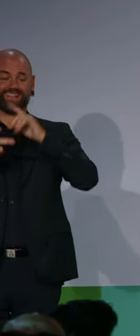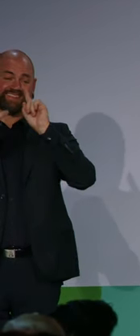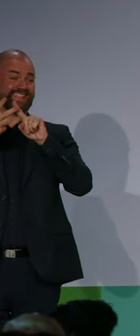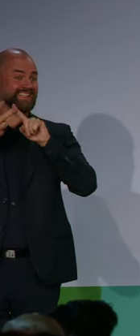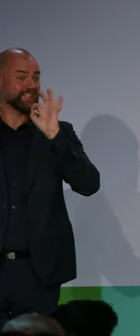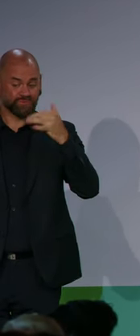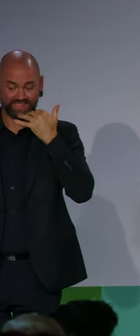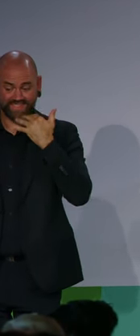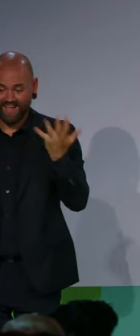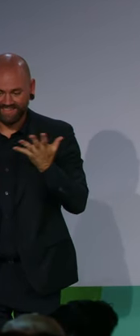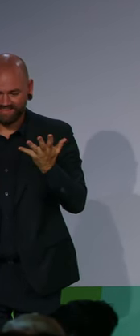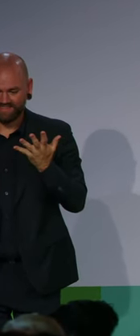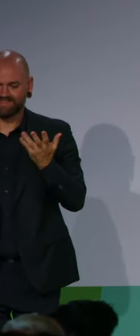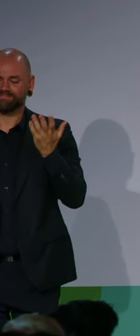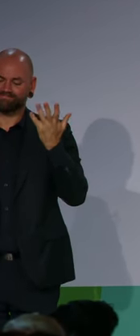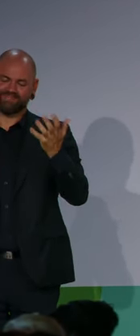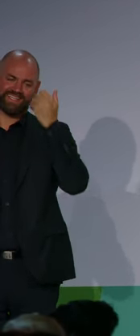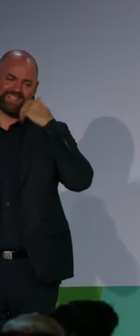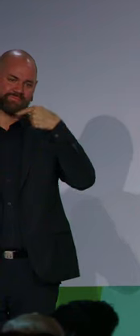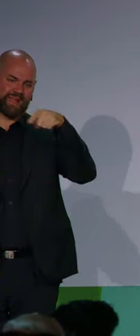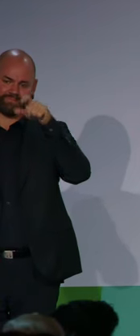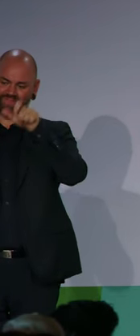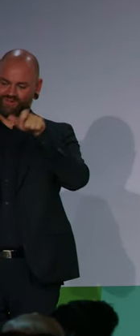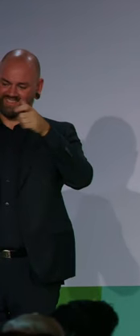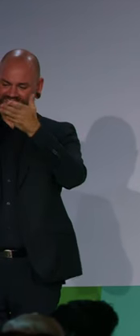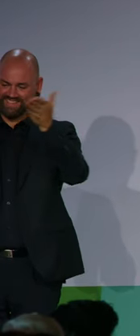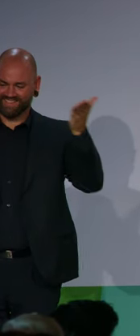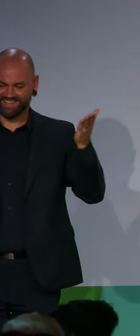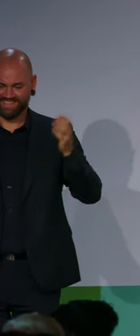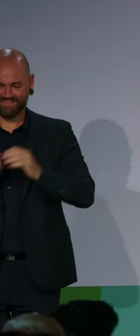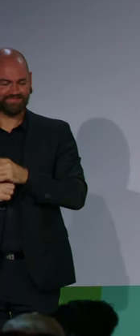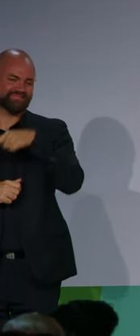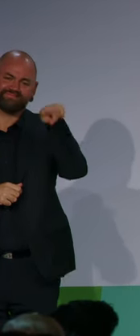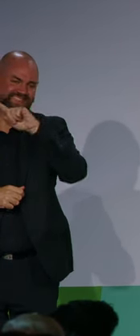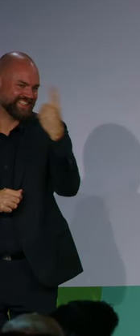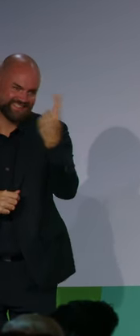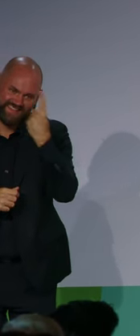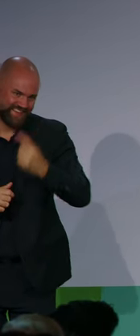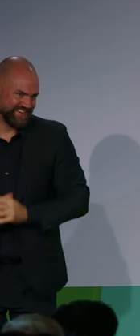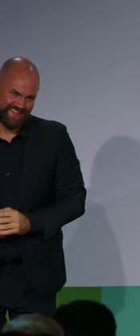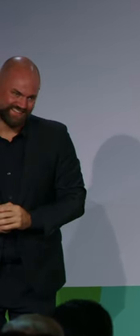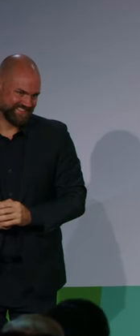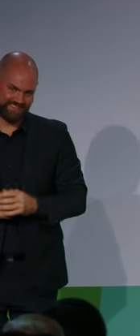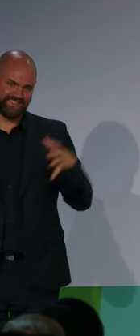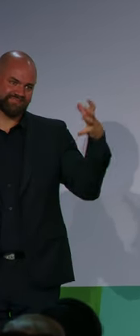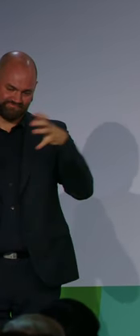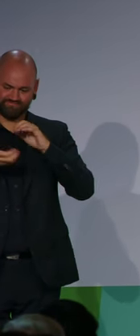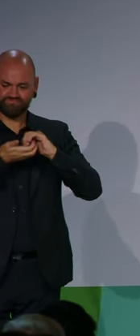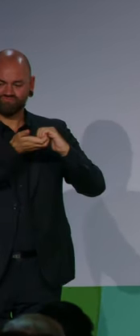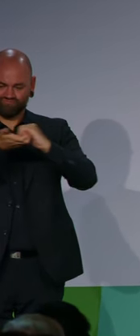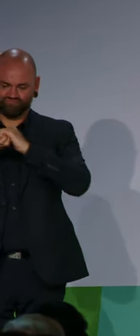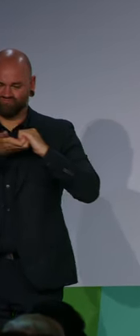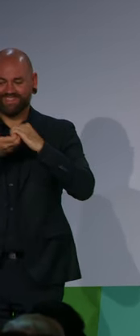Verbände, die hier im Raum, aber auch unten im Erdgeschoss sind, die vielen Einzelpersonen, aber auch mein Team und ich, nach Kräften Sie